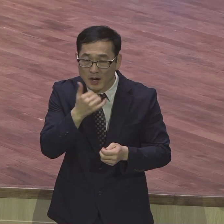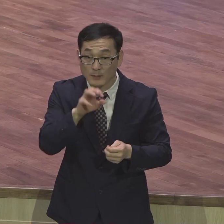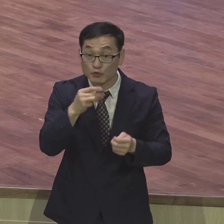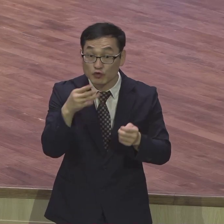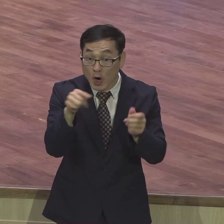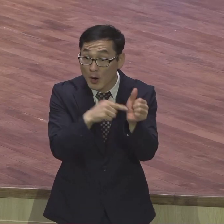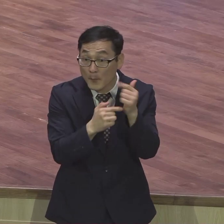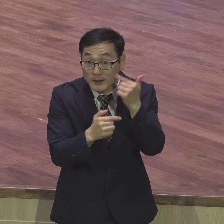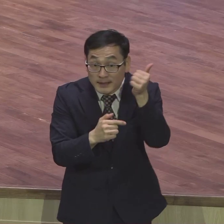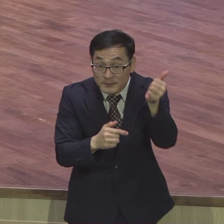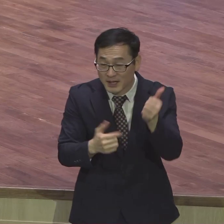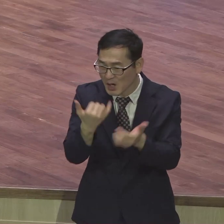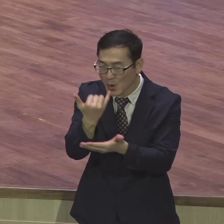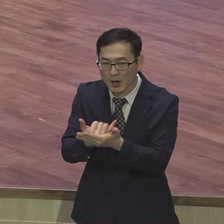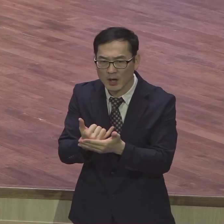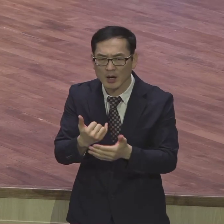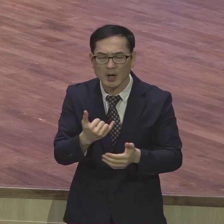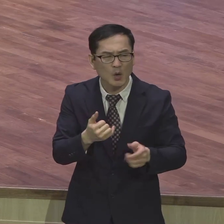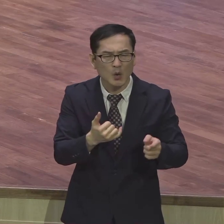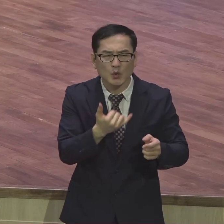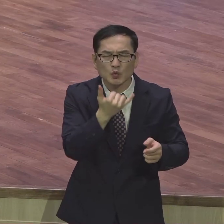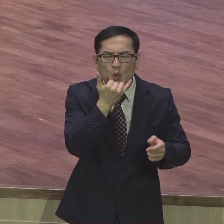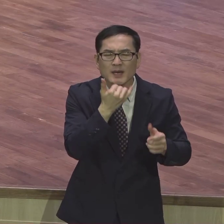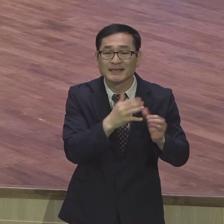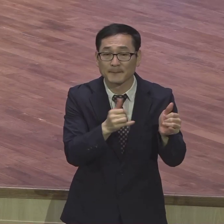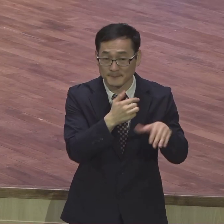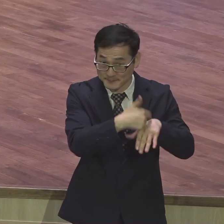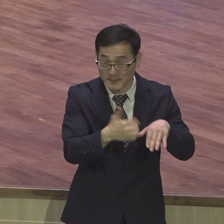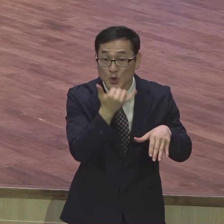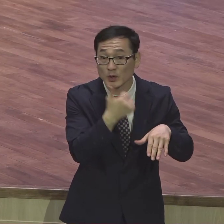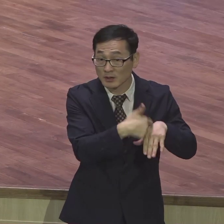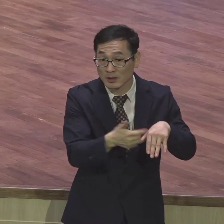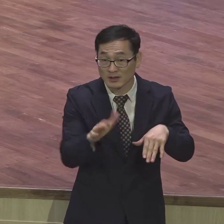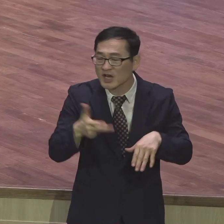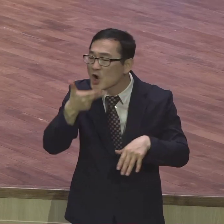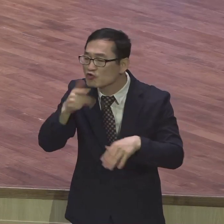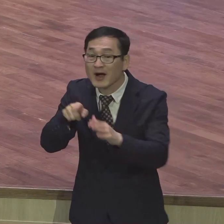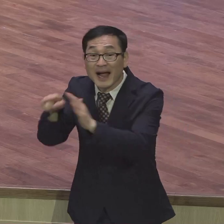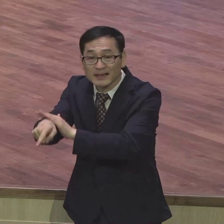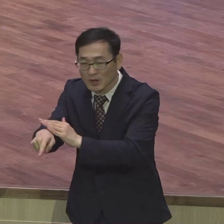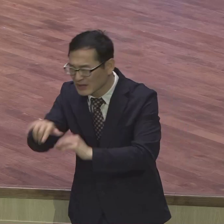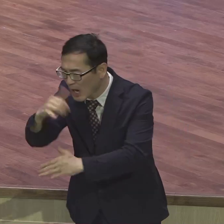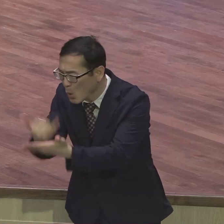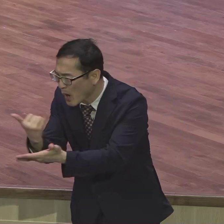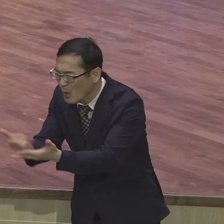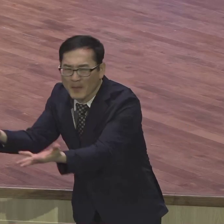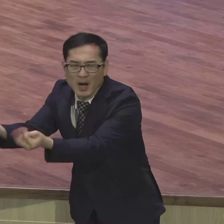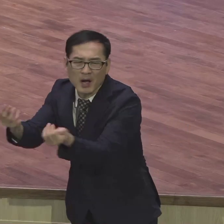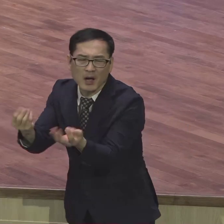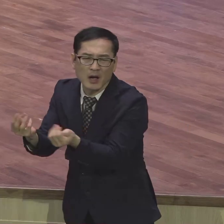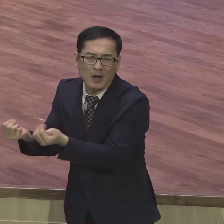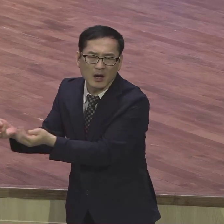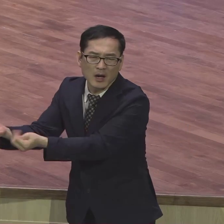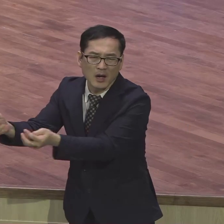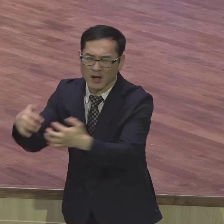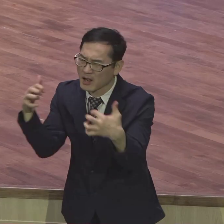독일 사람인데 영국 갔어요 고아들을 데려 먹여 살려야 되는데 2차 대신에 전쟁 퇴직하고 뭐 먹을 게 있습니까